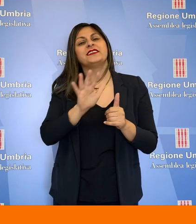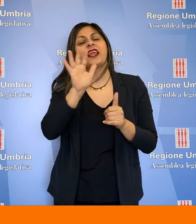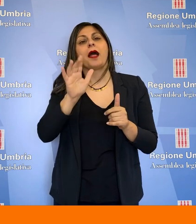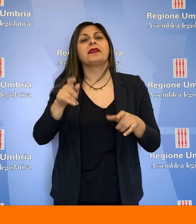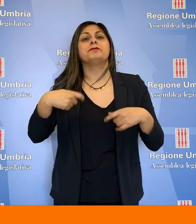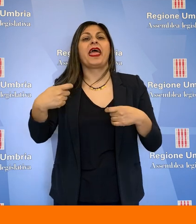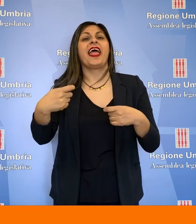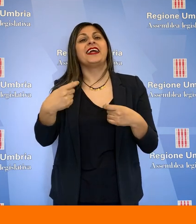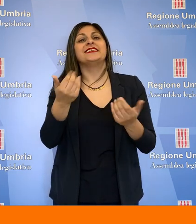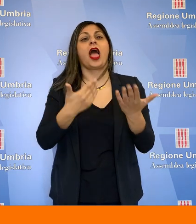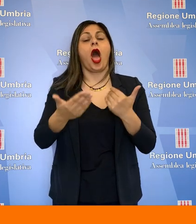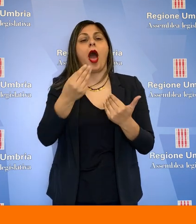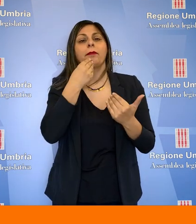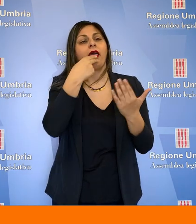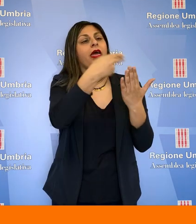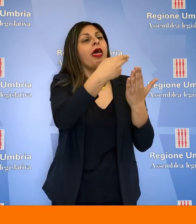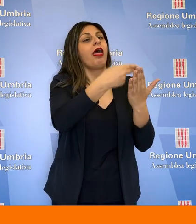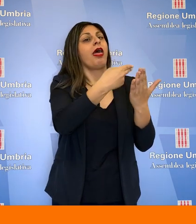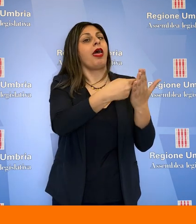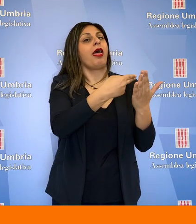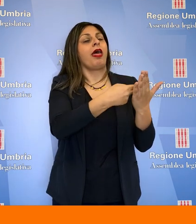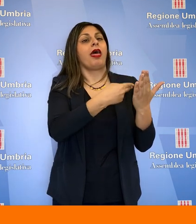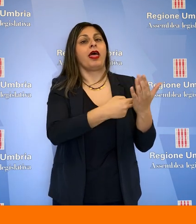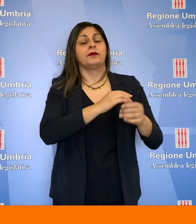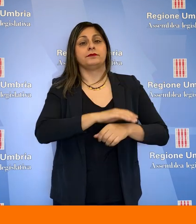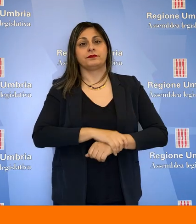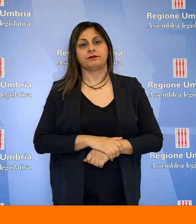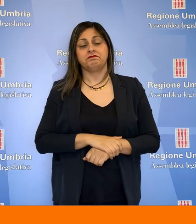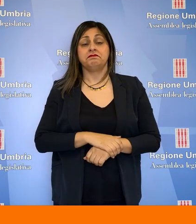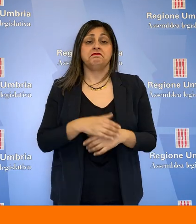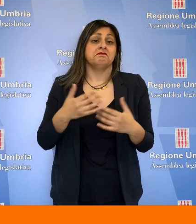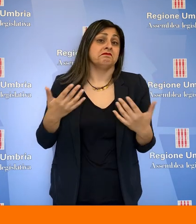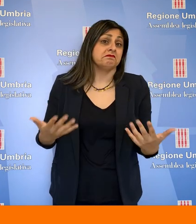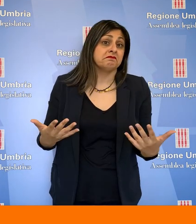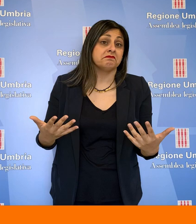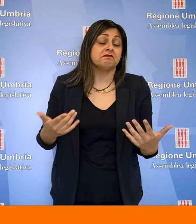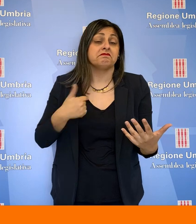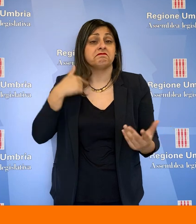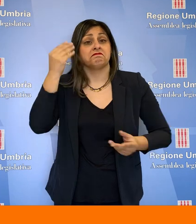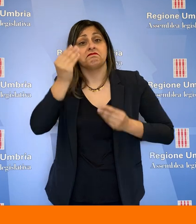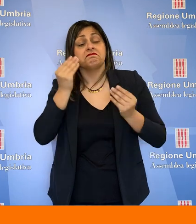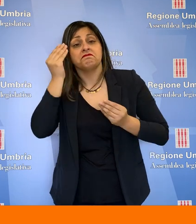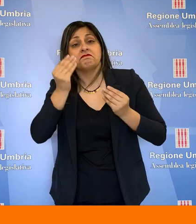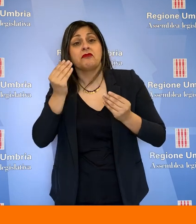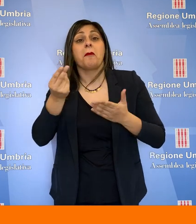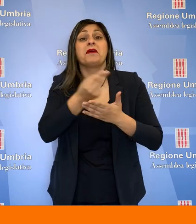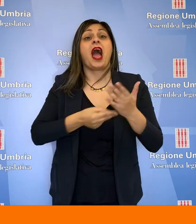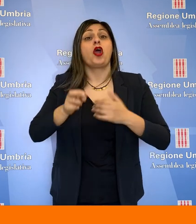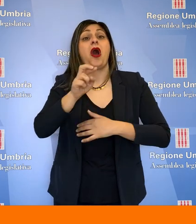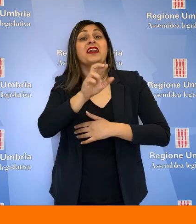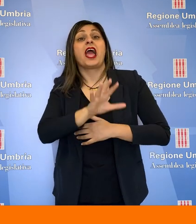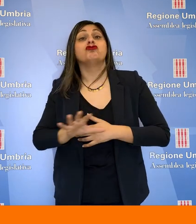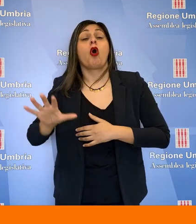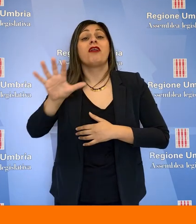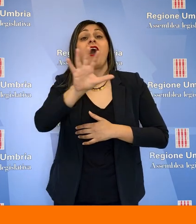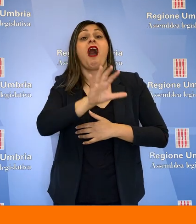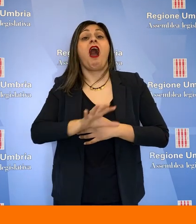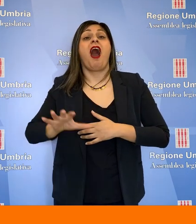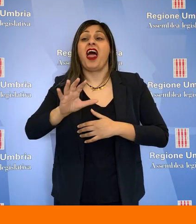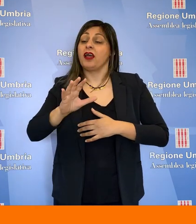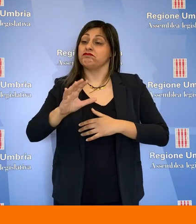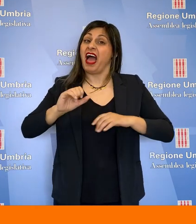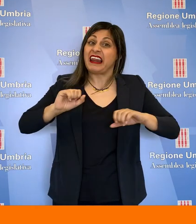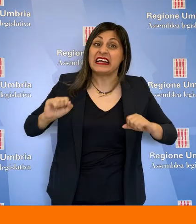a redigere un elenco della spesa. Ma intanto occorre precisare che non esiste un piano